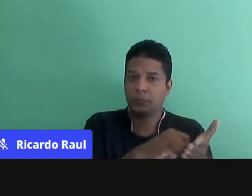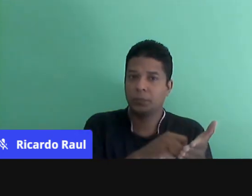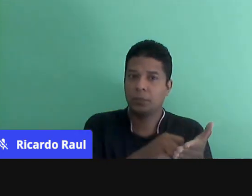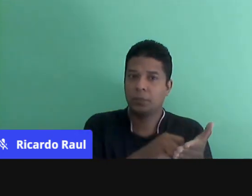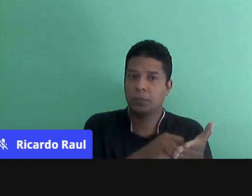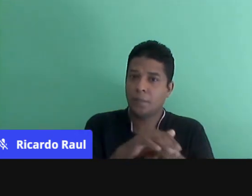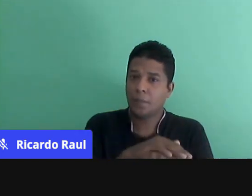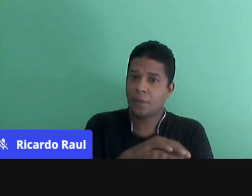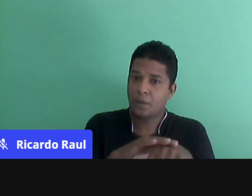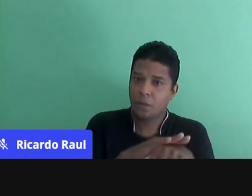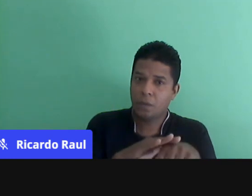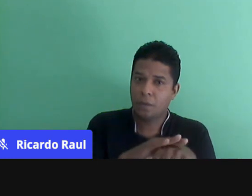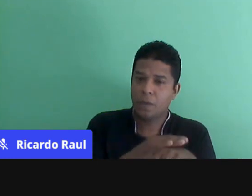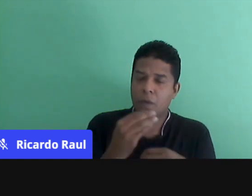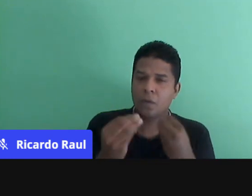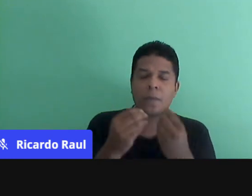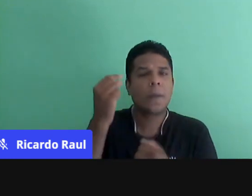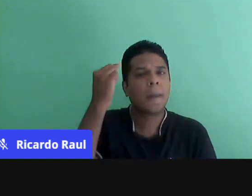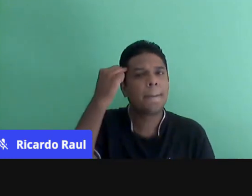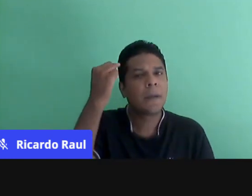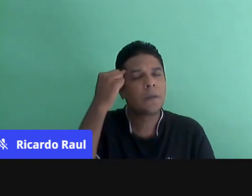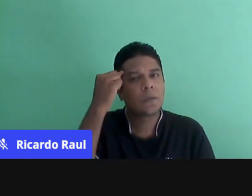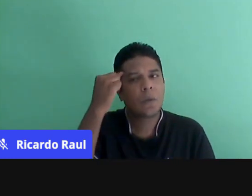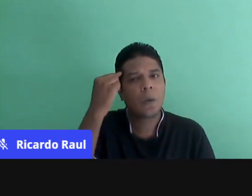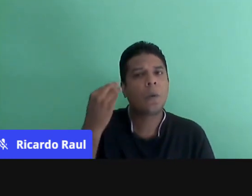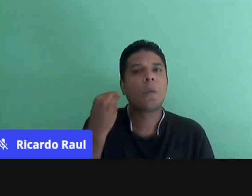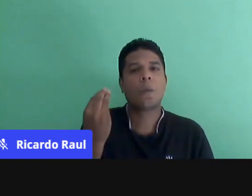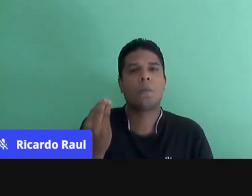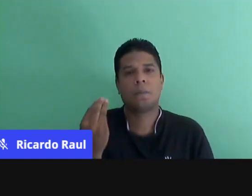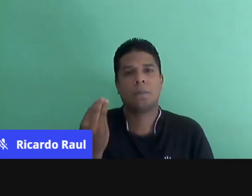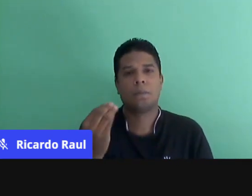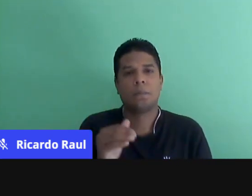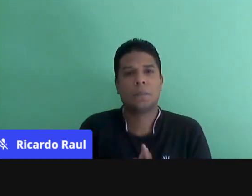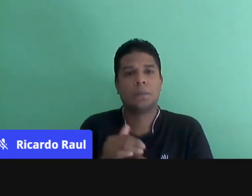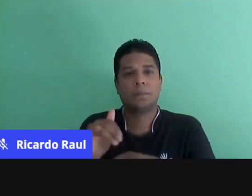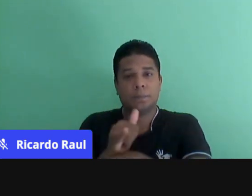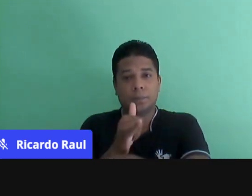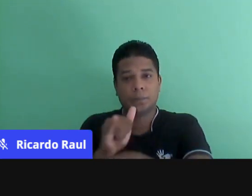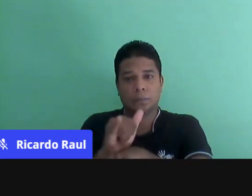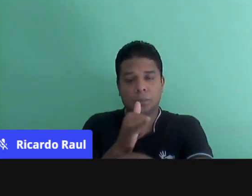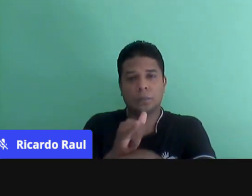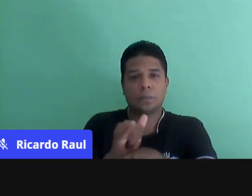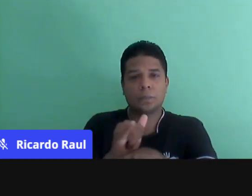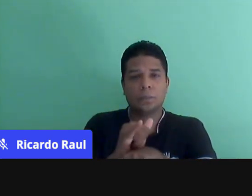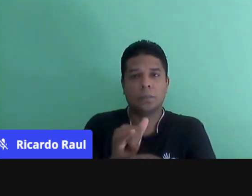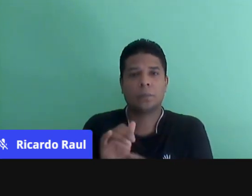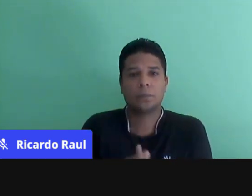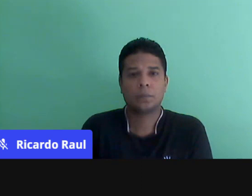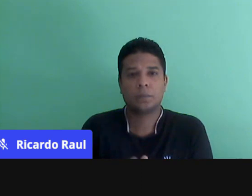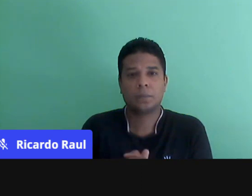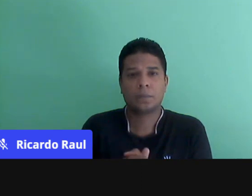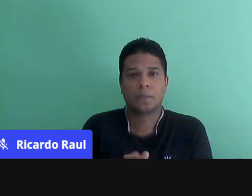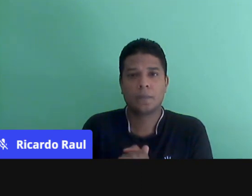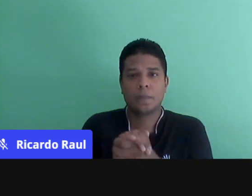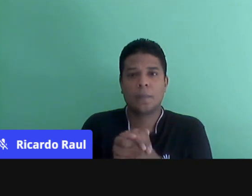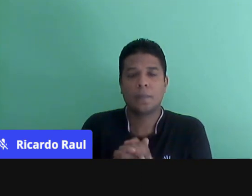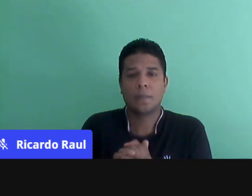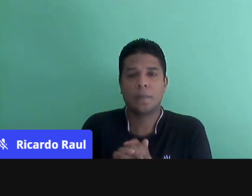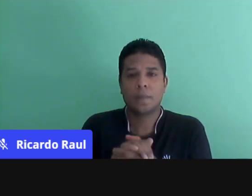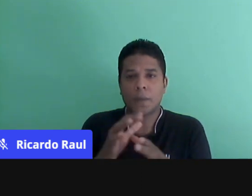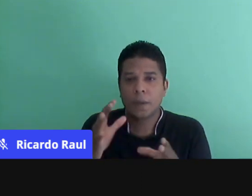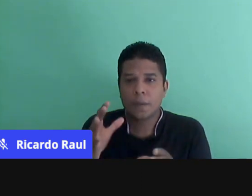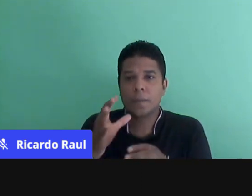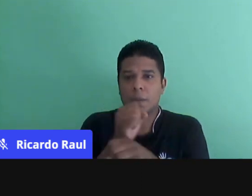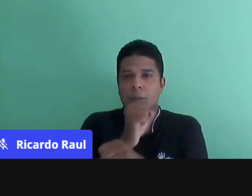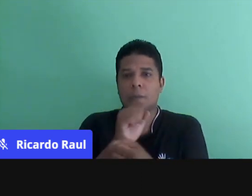conversa sobre como você pensou aquela atividade, a estratégia que você adotou para resolver aquela atividade,